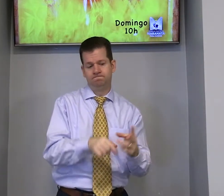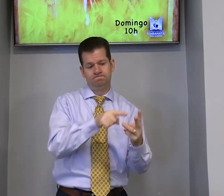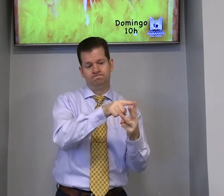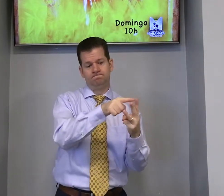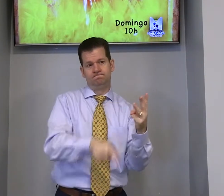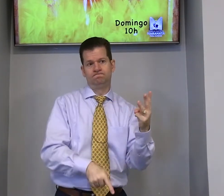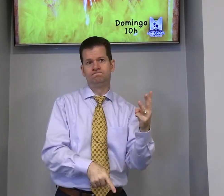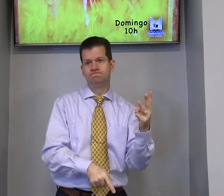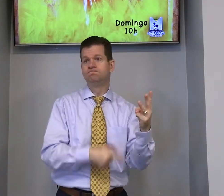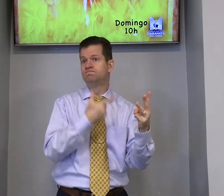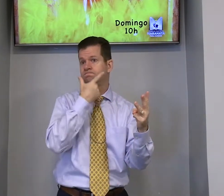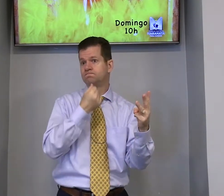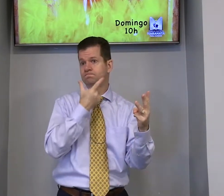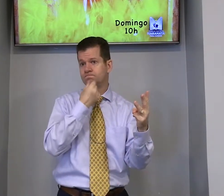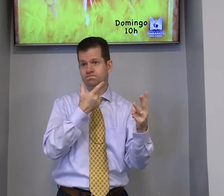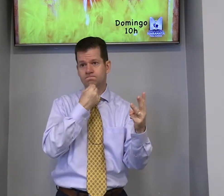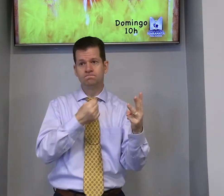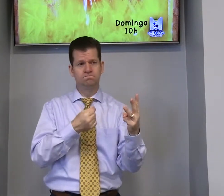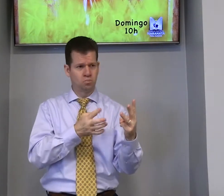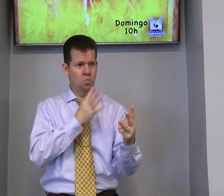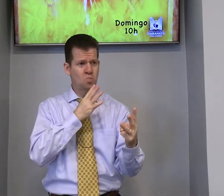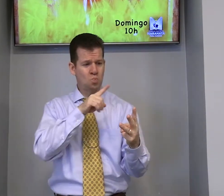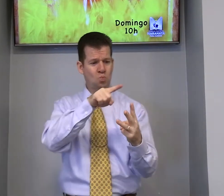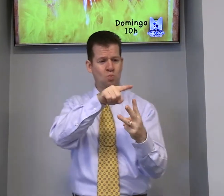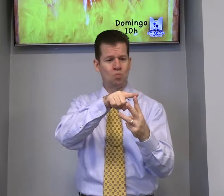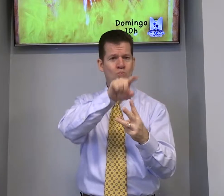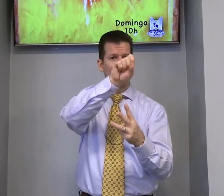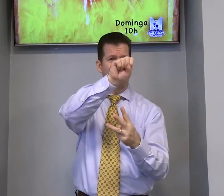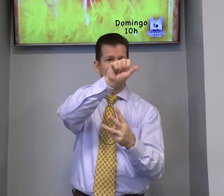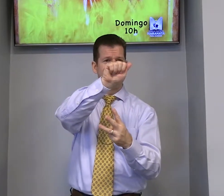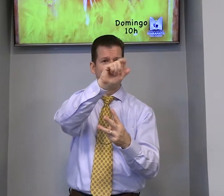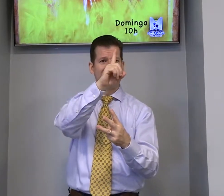a história dos três amigos. Você conhece?